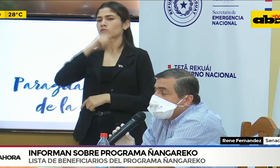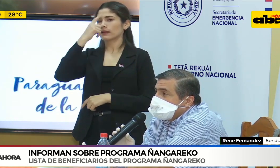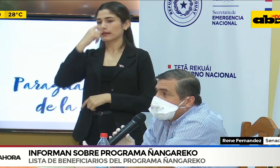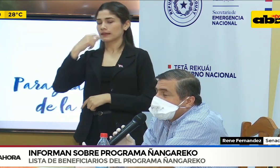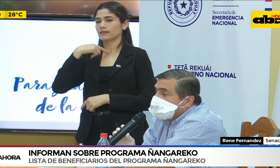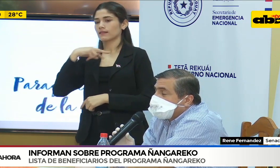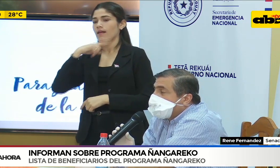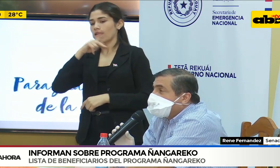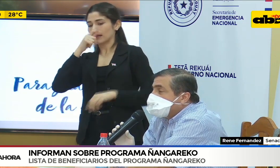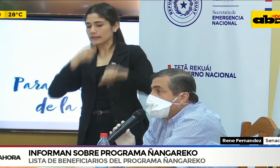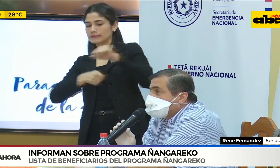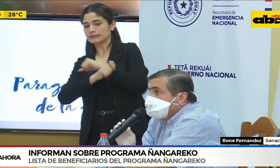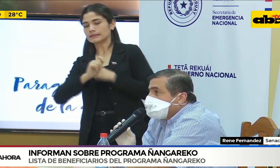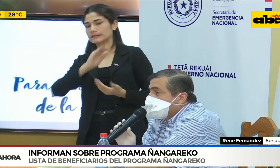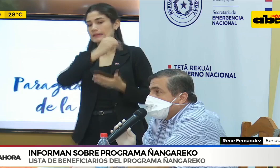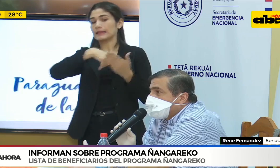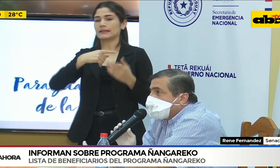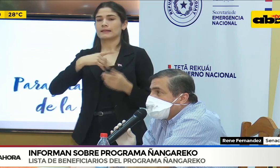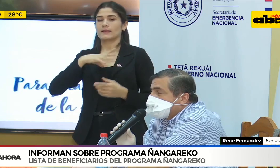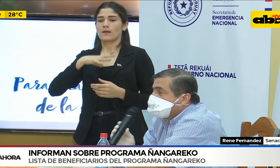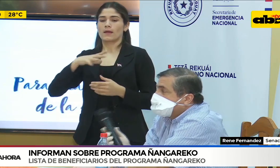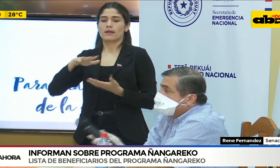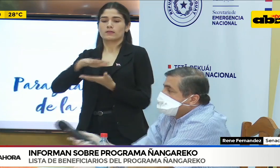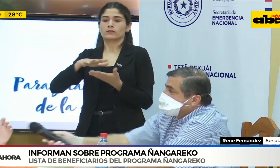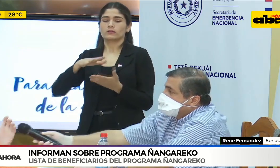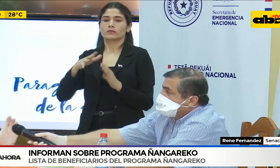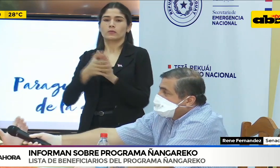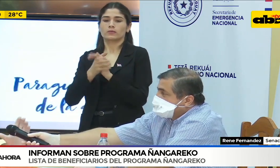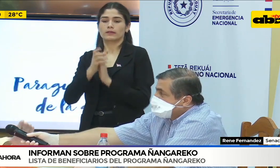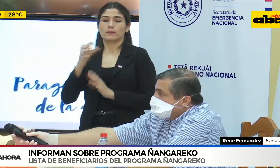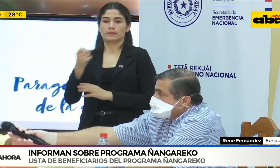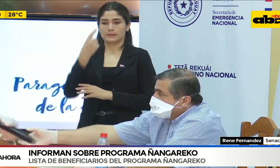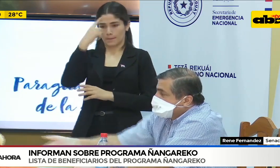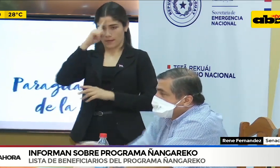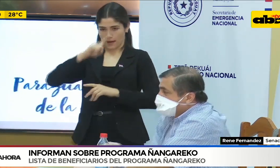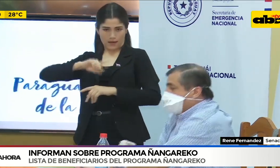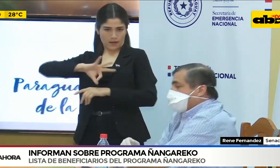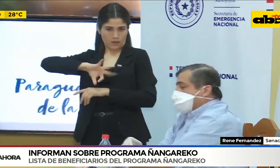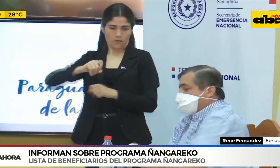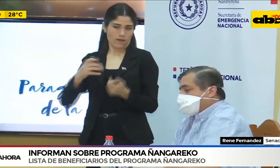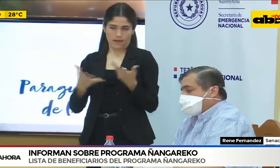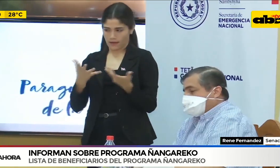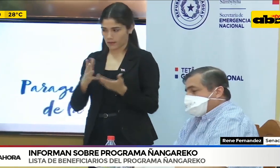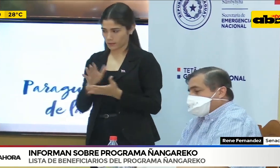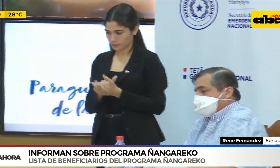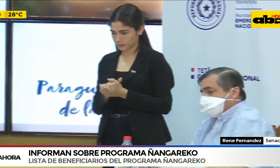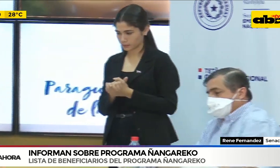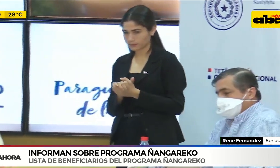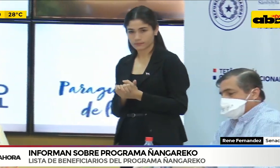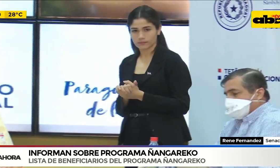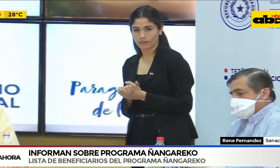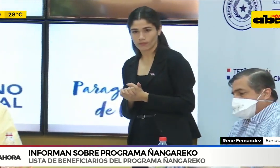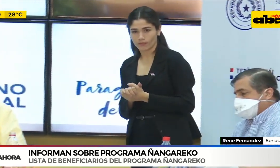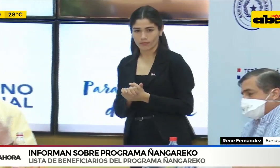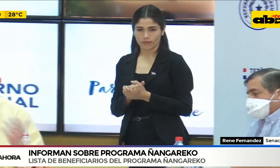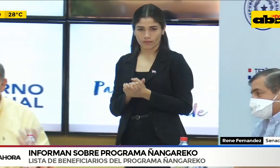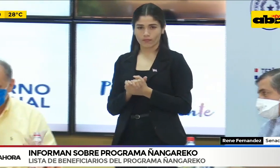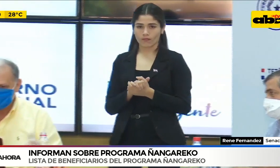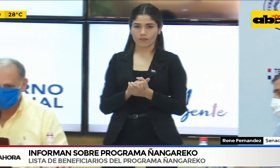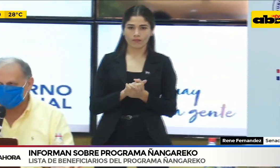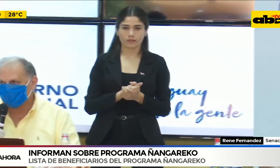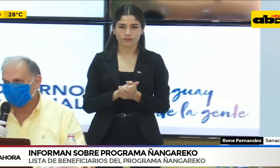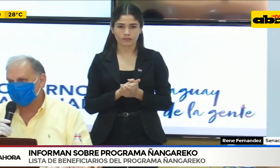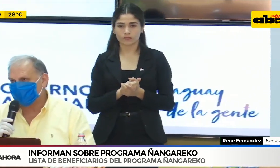indebidamente aprovecharse de este programa. Sobre el punto, sobre el punto nomás, cuando